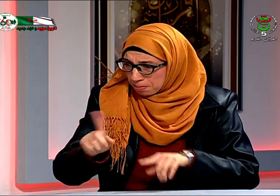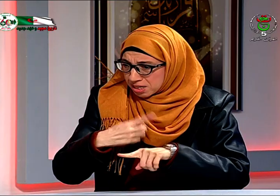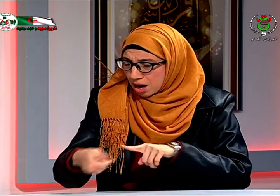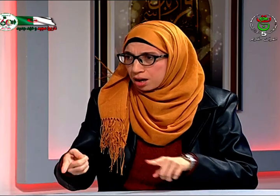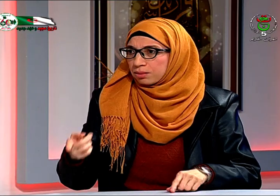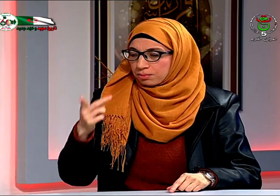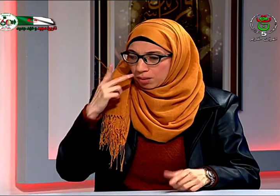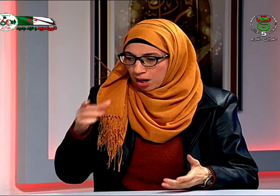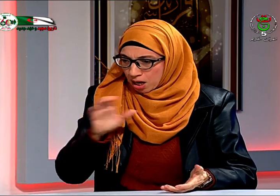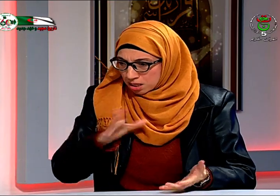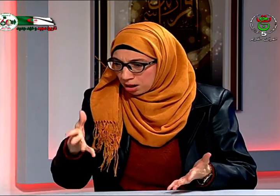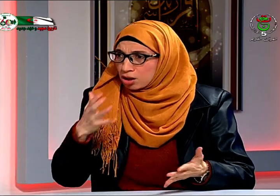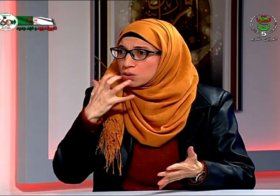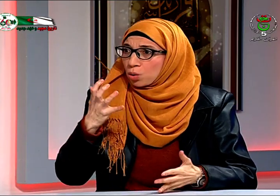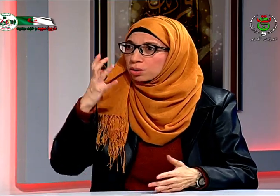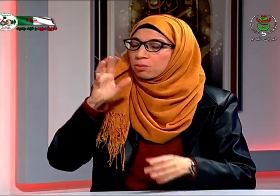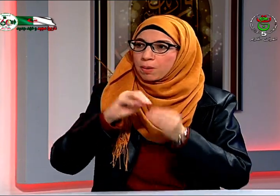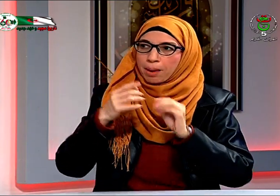وجدتني في حالة حمى كبيرة